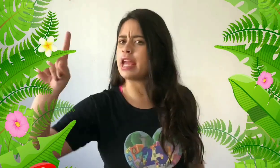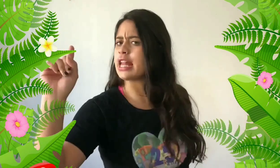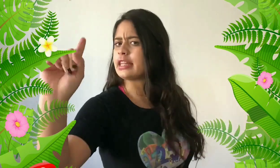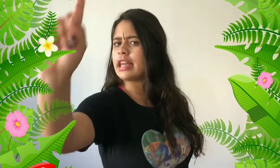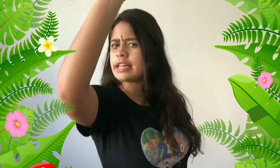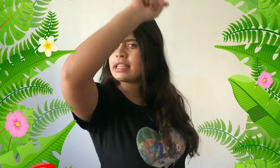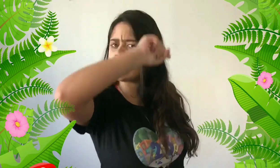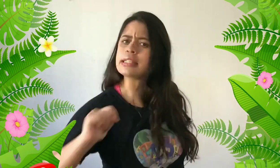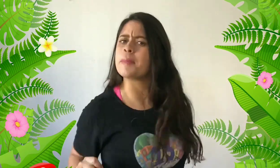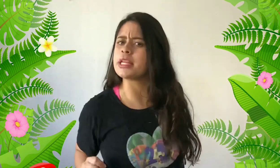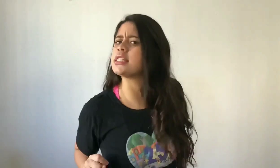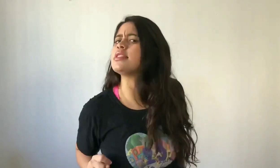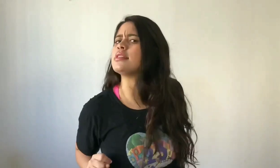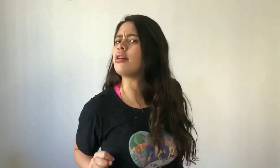ir atrás desta princesa.